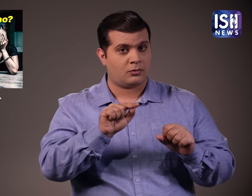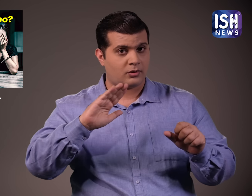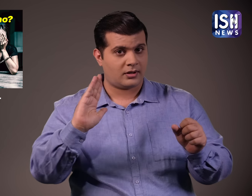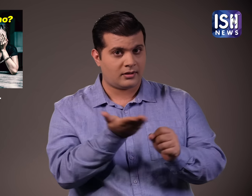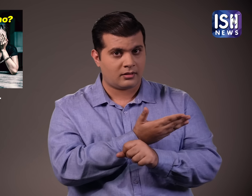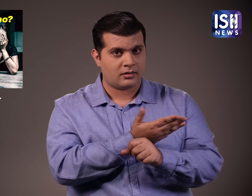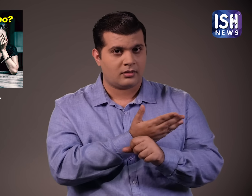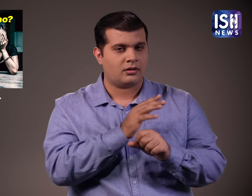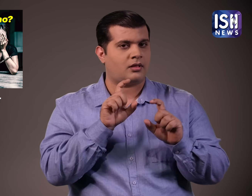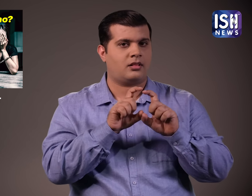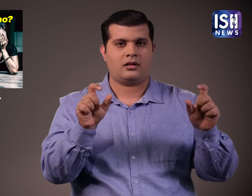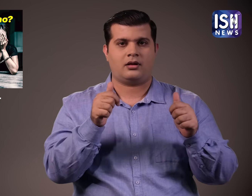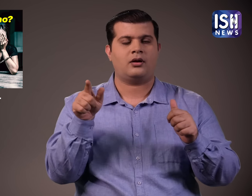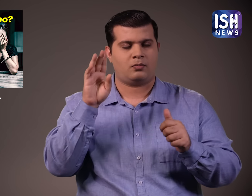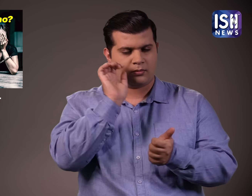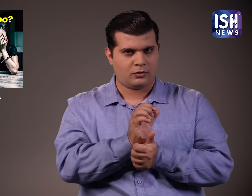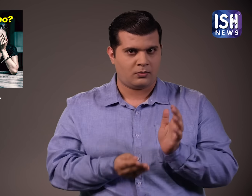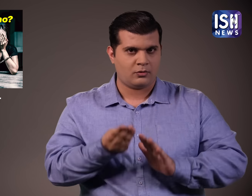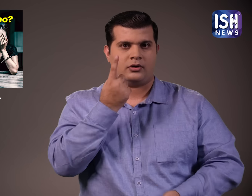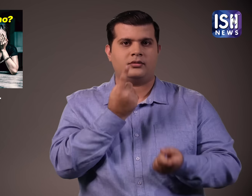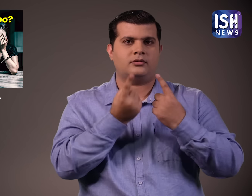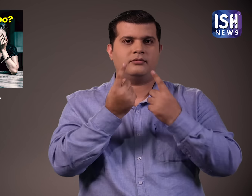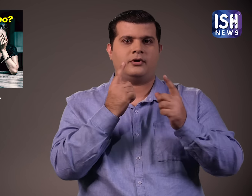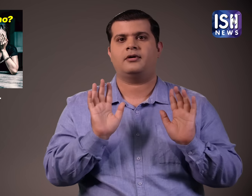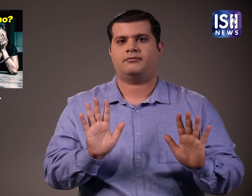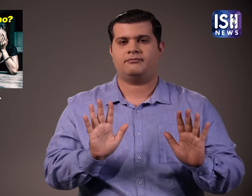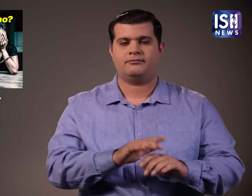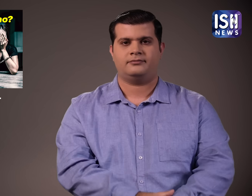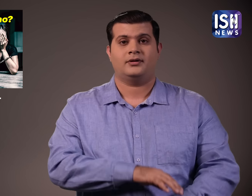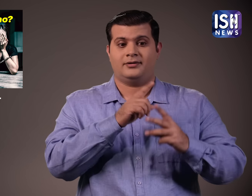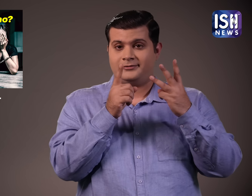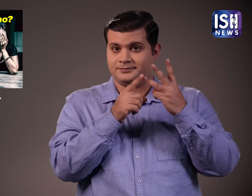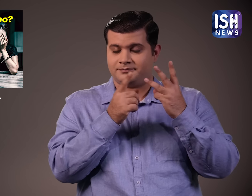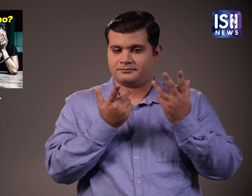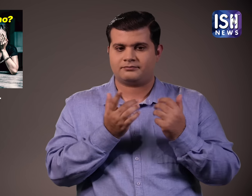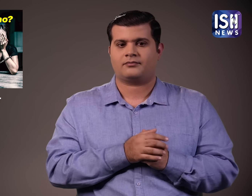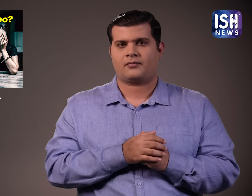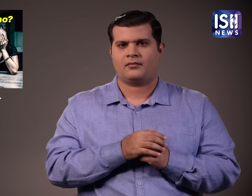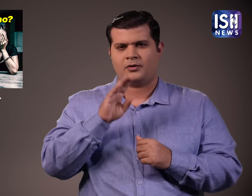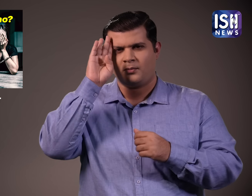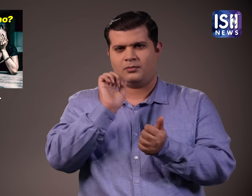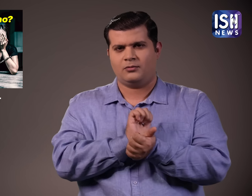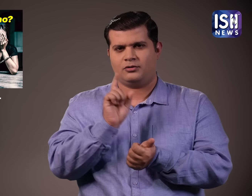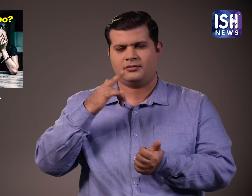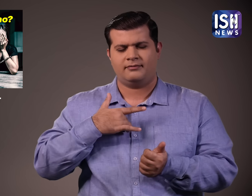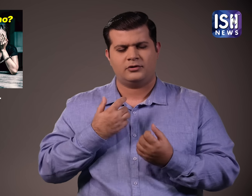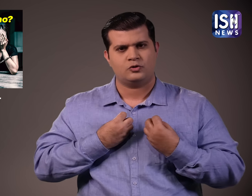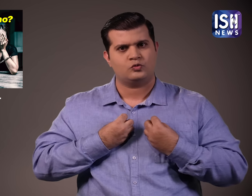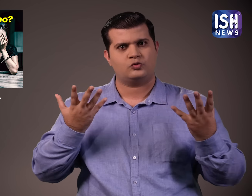उसने उसे मरवा दिया लेकिन ये साफ नहीं है, पुलिस जांच कर रही है तीसरी बात ये थी, कि